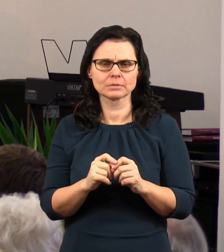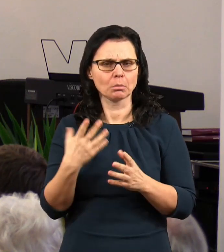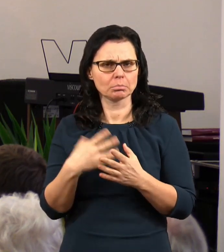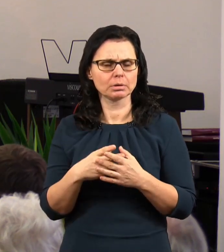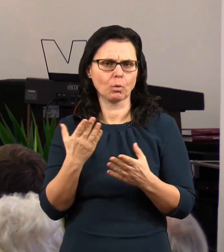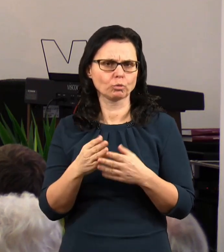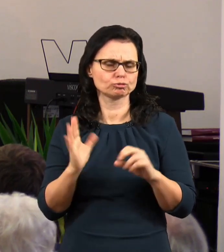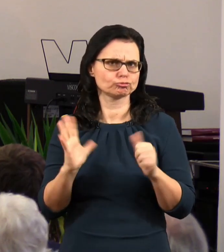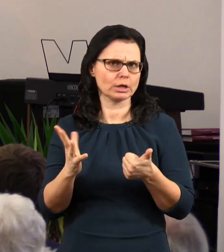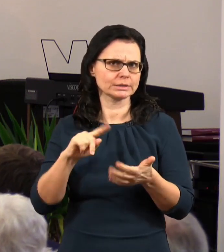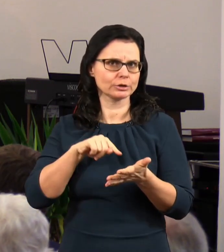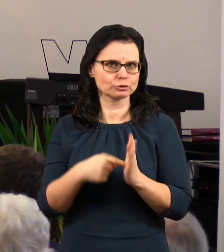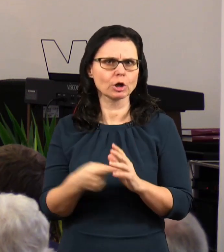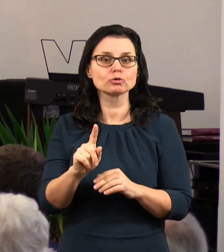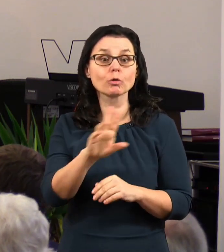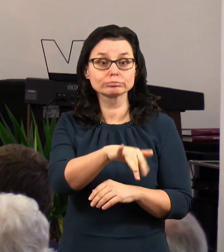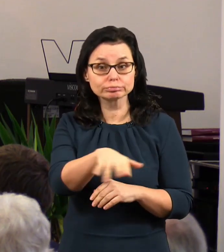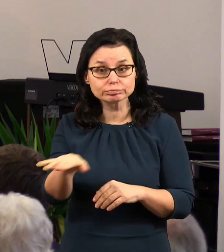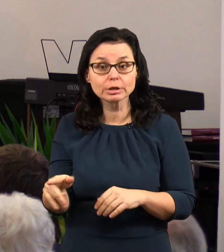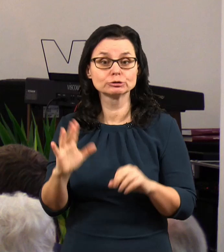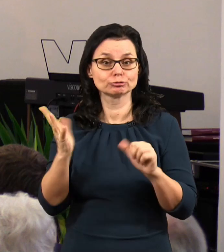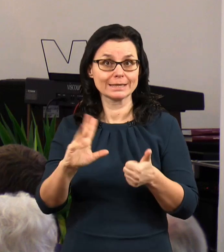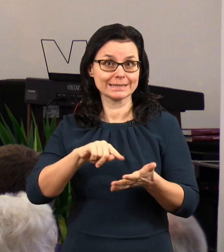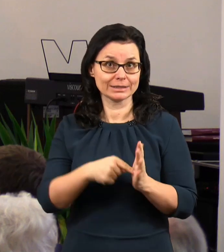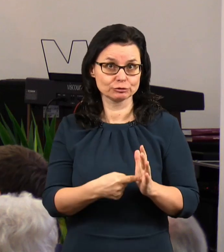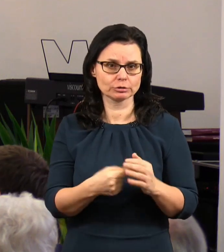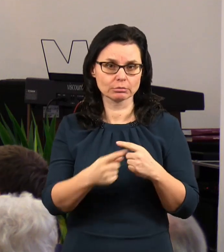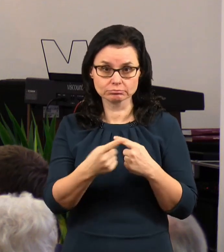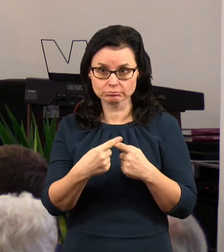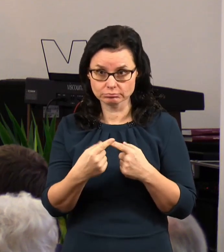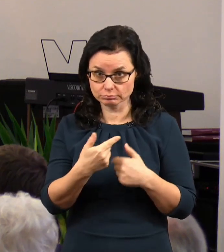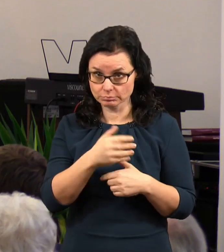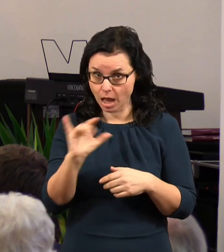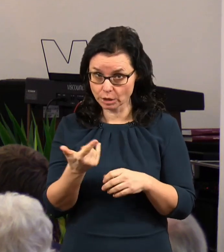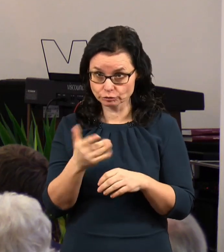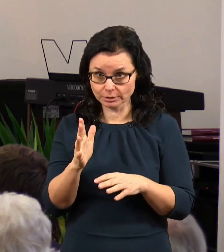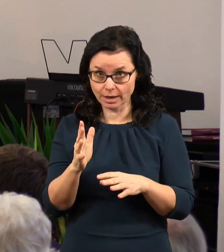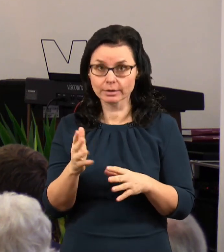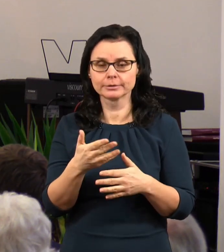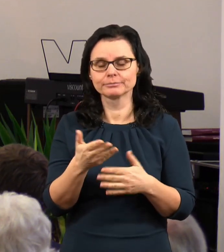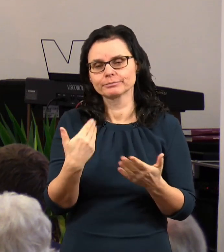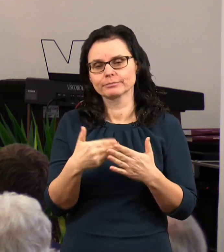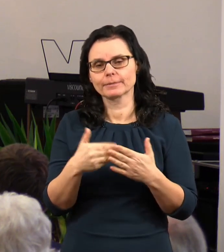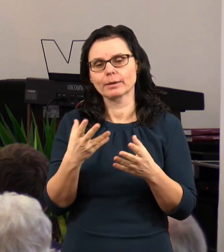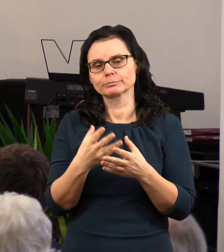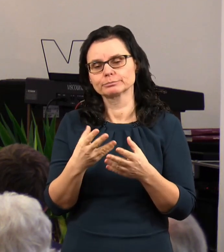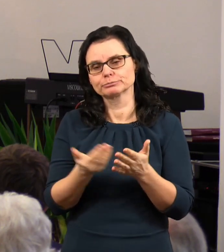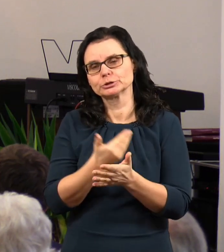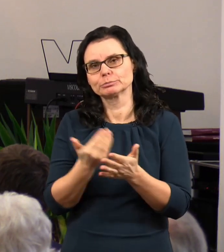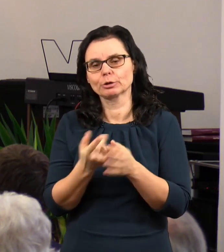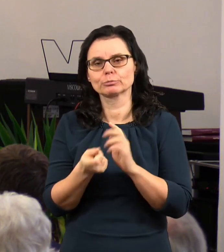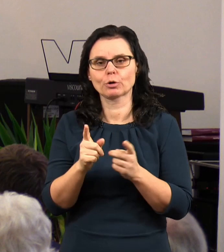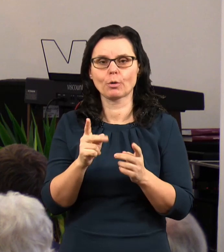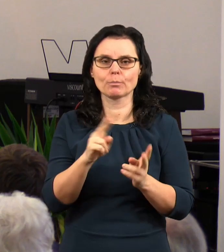šesté třídy. Kdo z vás chodí už tady do šesté třídy? Ještě nikdo, že jo? Takže to je spíš příběh pro takové